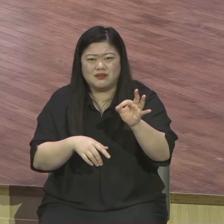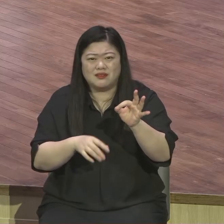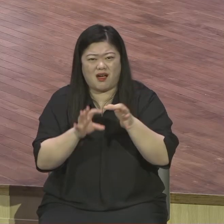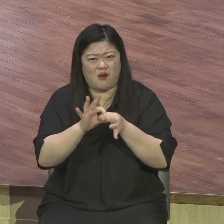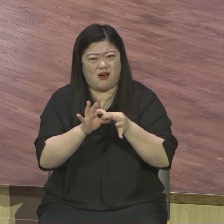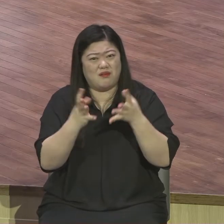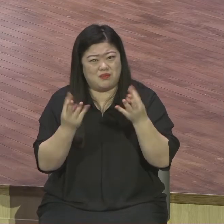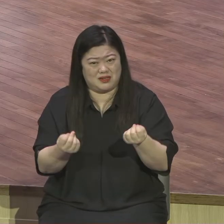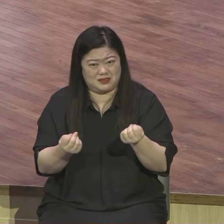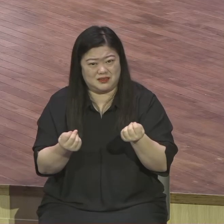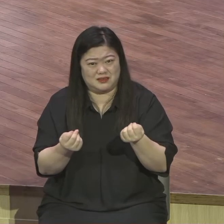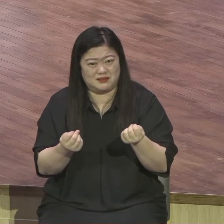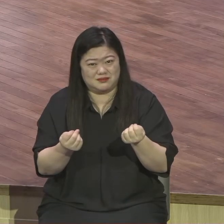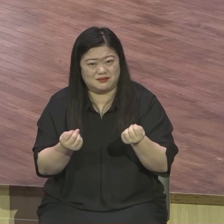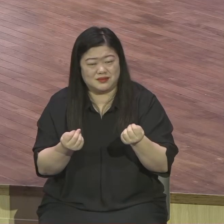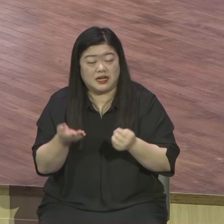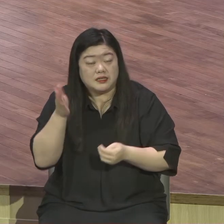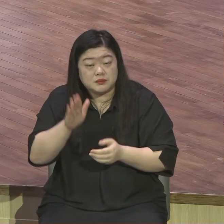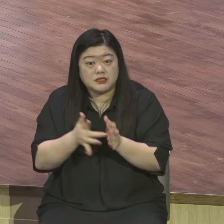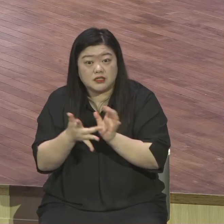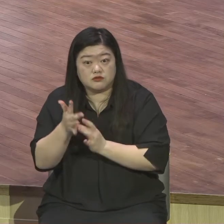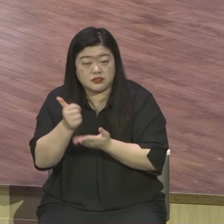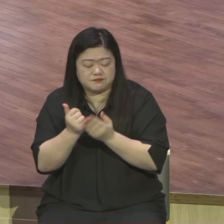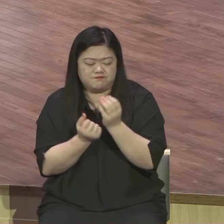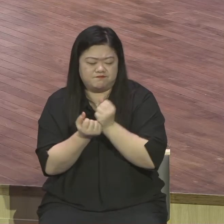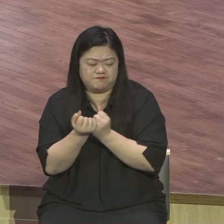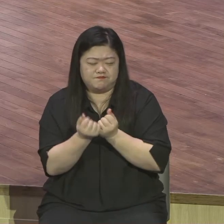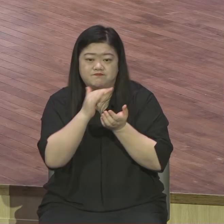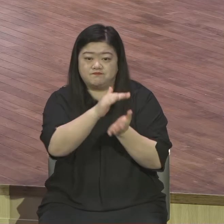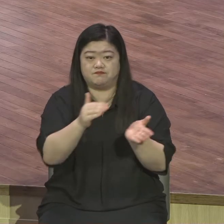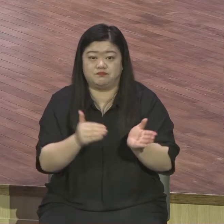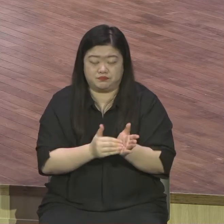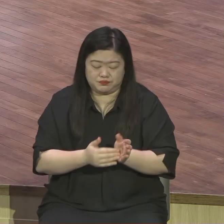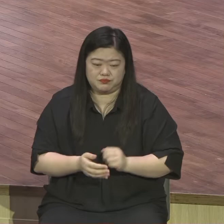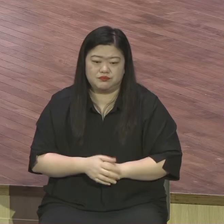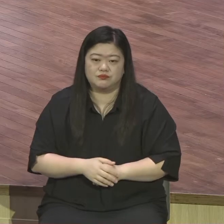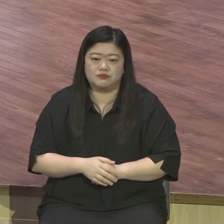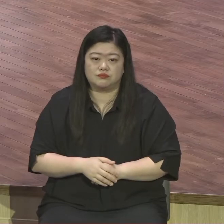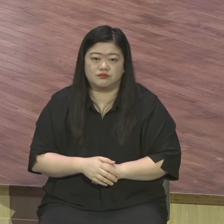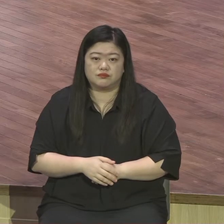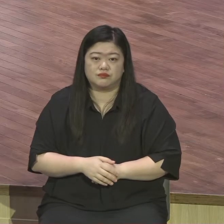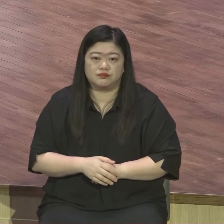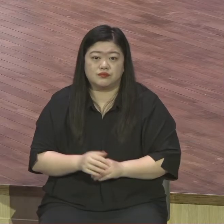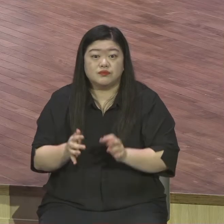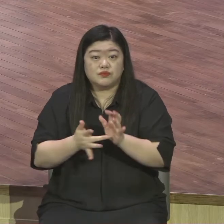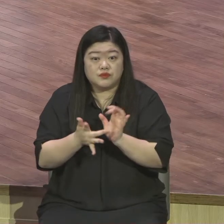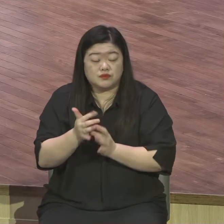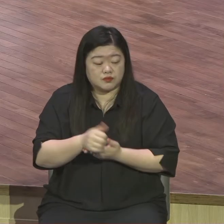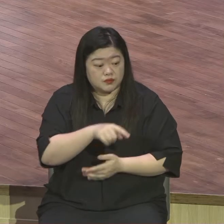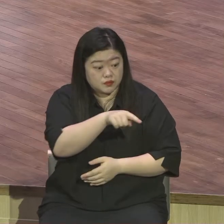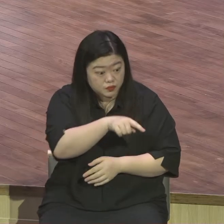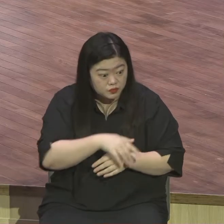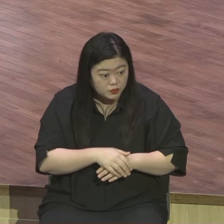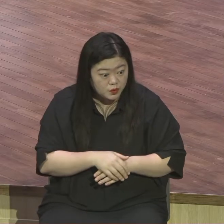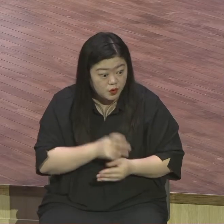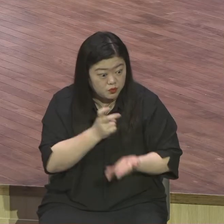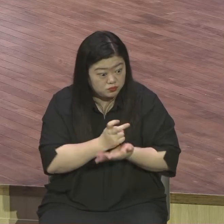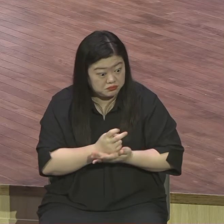부분에 대해서 풀어주셨습니다. 그런데 안타깝게도 이 청년은 하나님보다 더